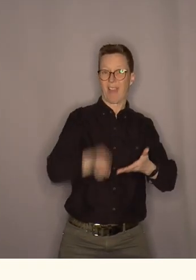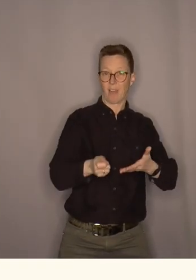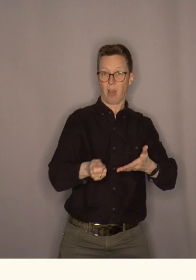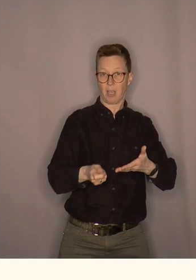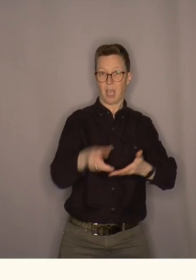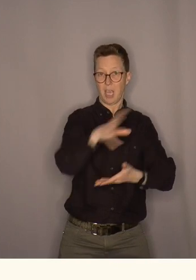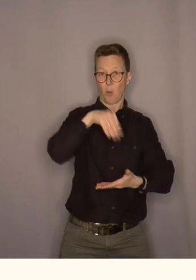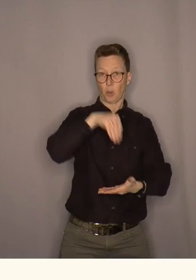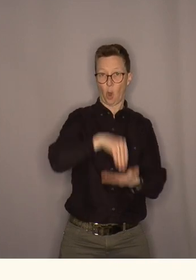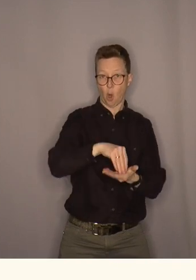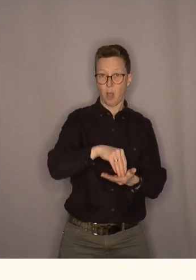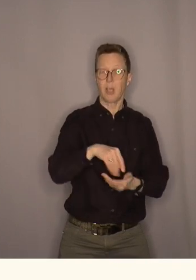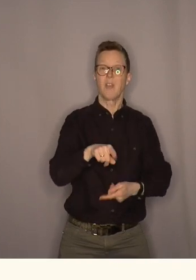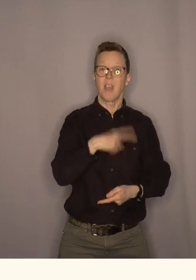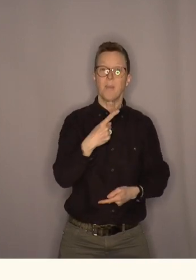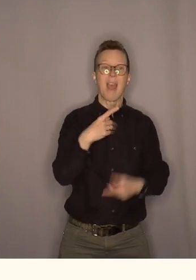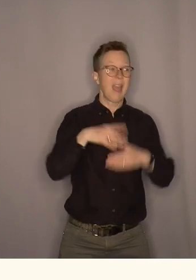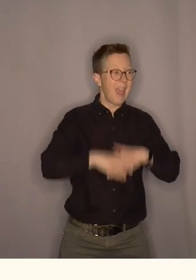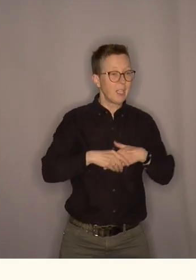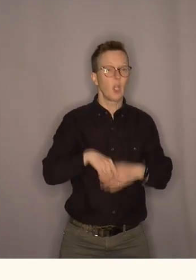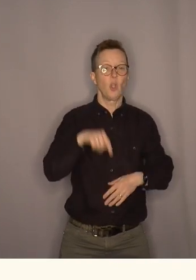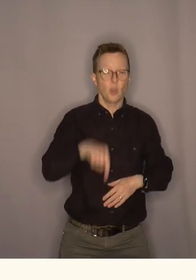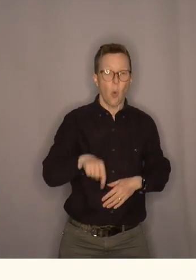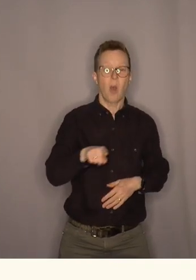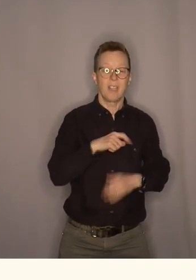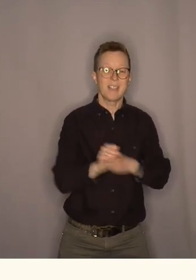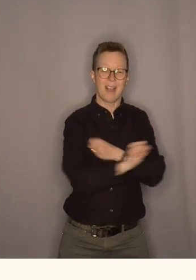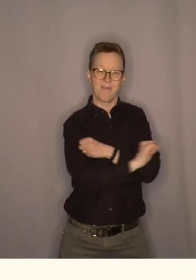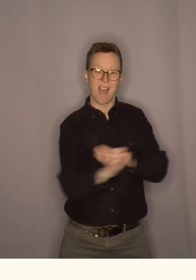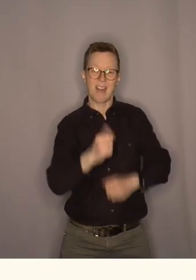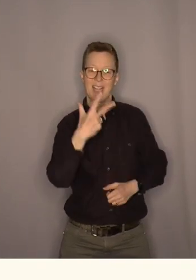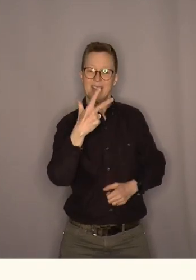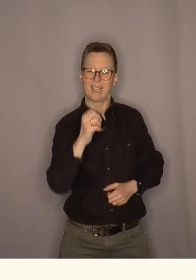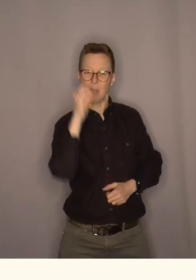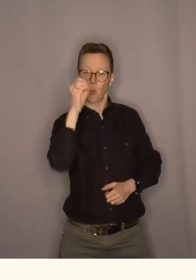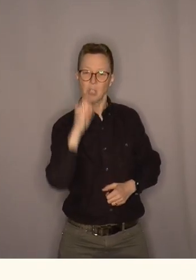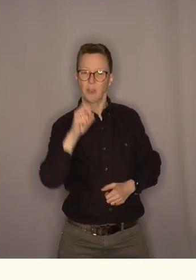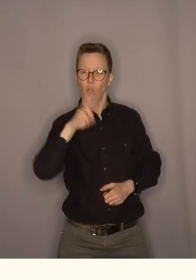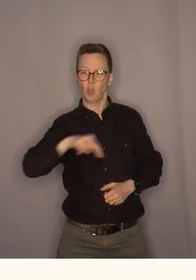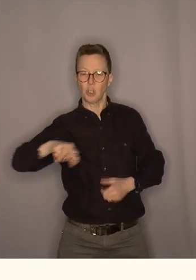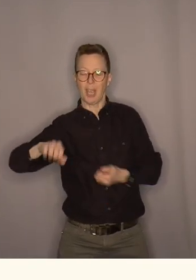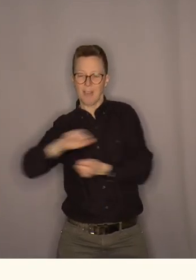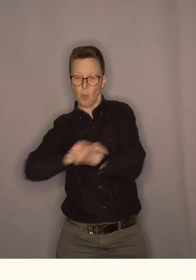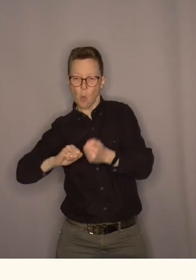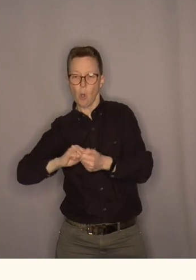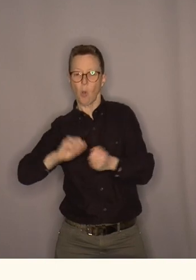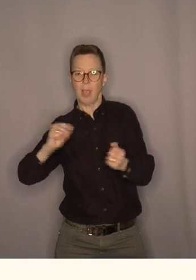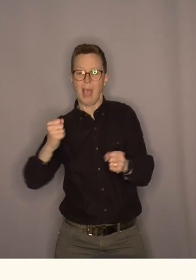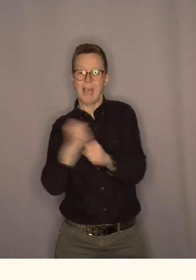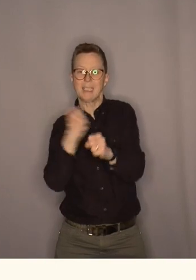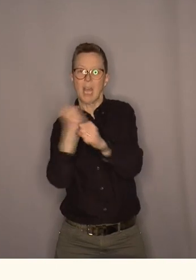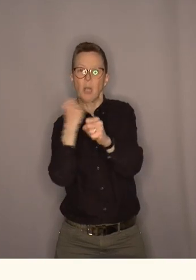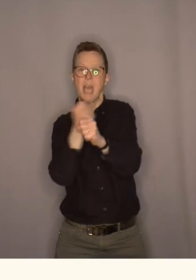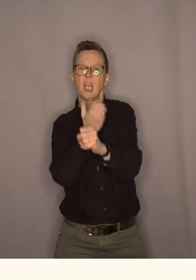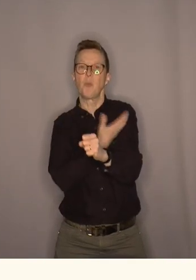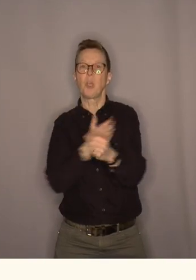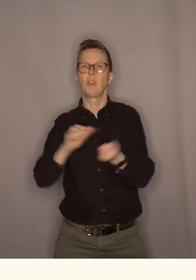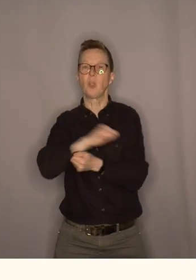vi ble enige om at nå skal vi verne 30% av norsk natur vi skal restaurere masse natur og dette skal alle andre land også gjøre